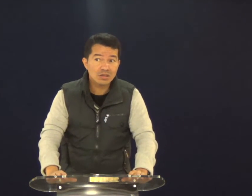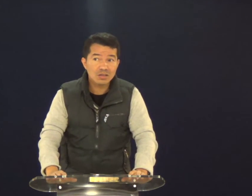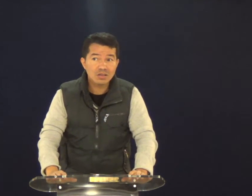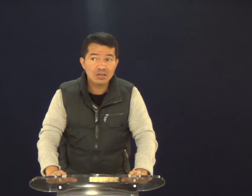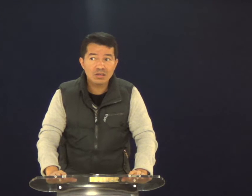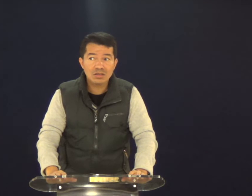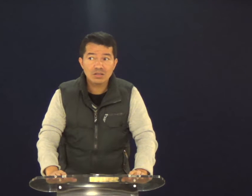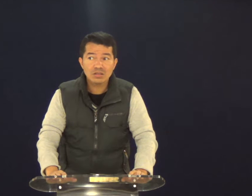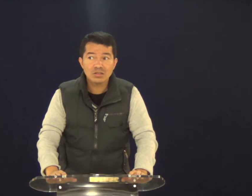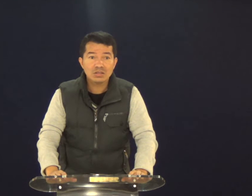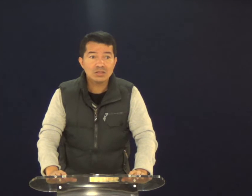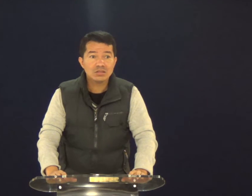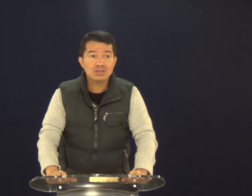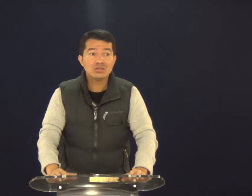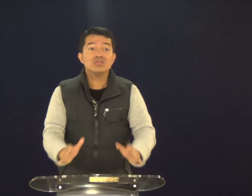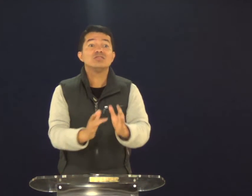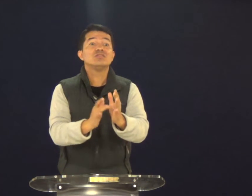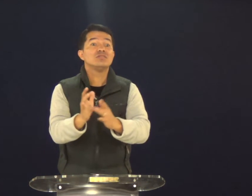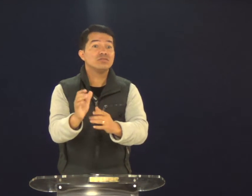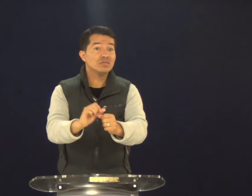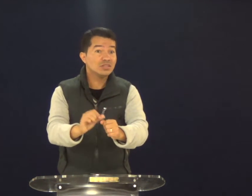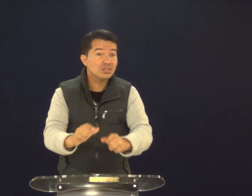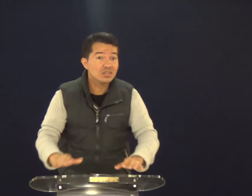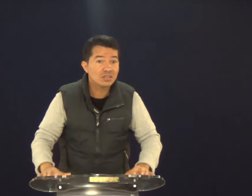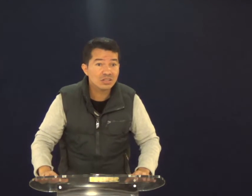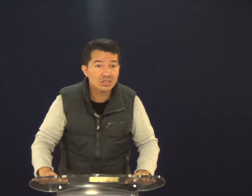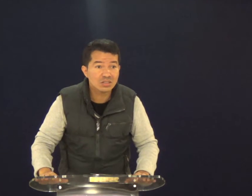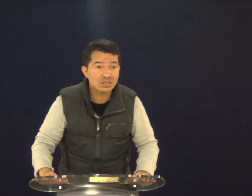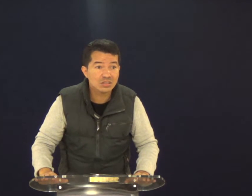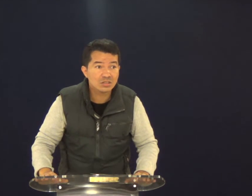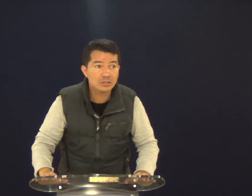vazia? O que será que ele faria? O que Jesus faria?